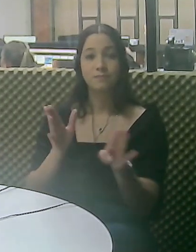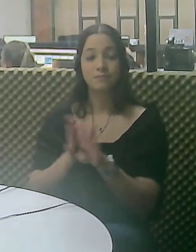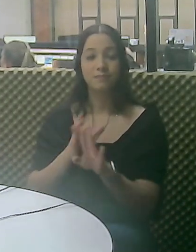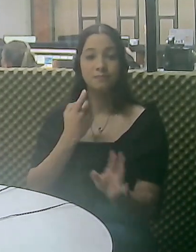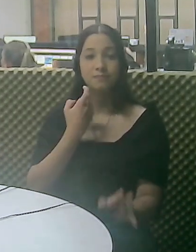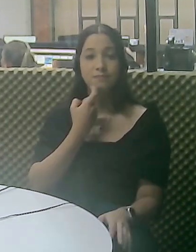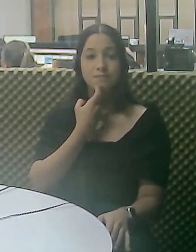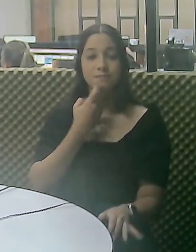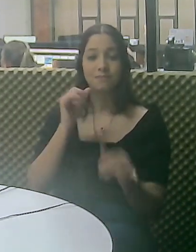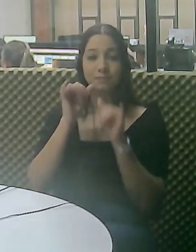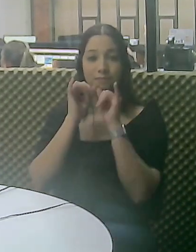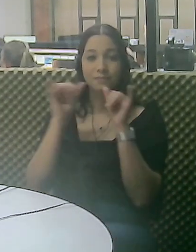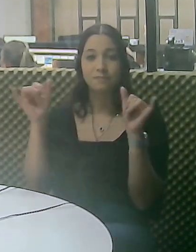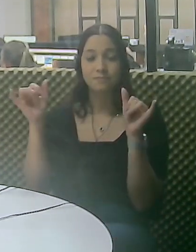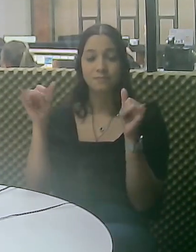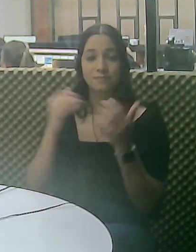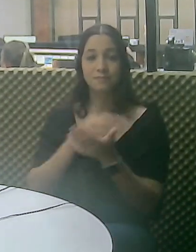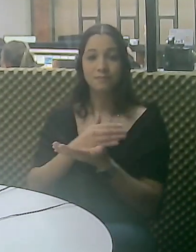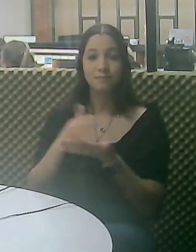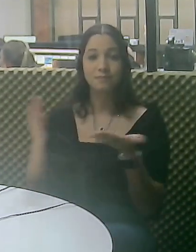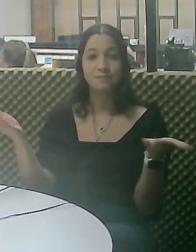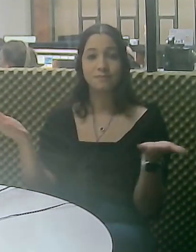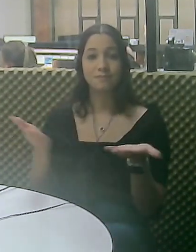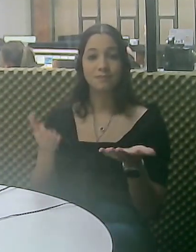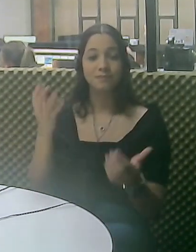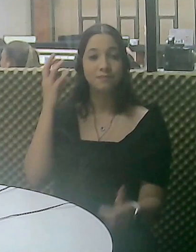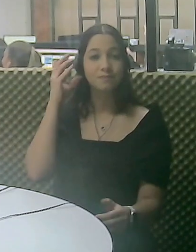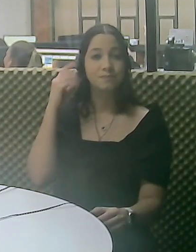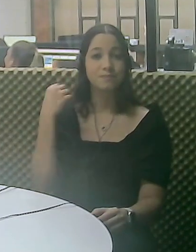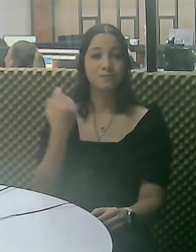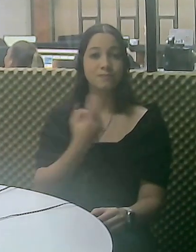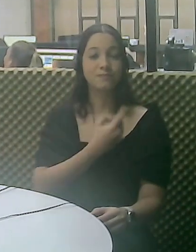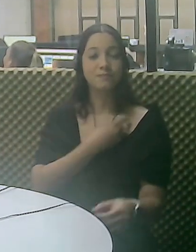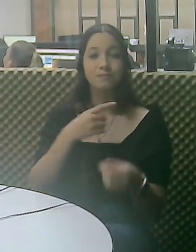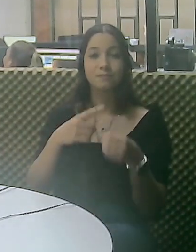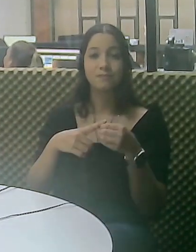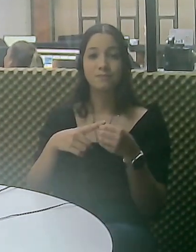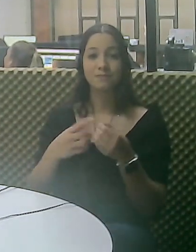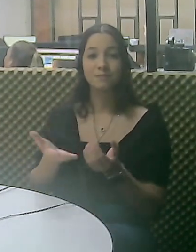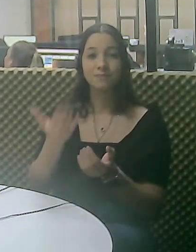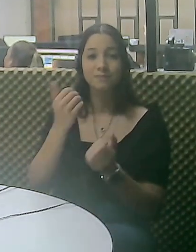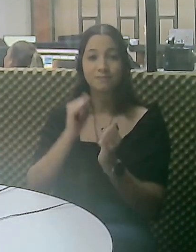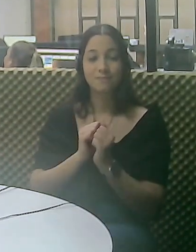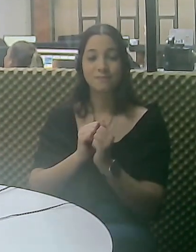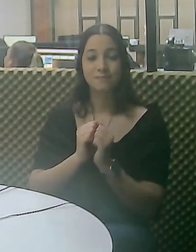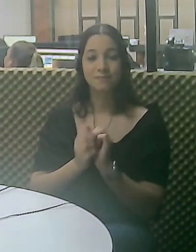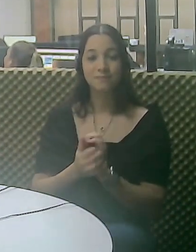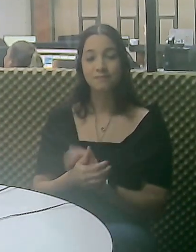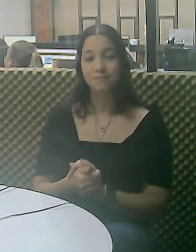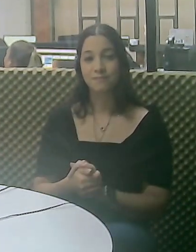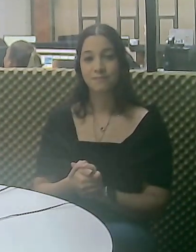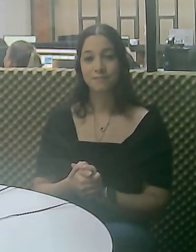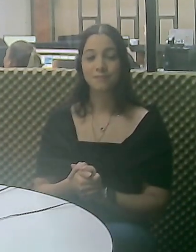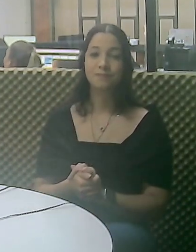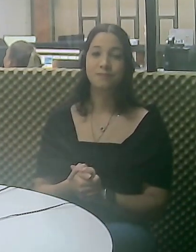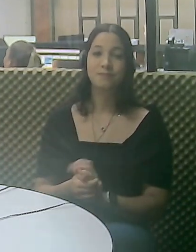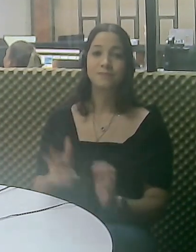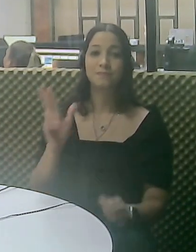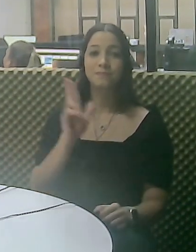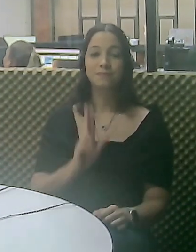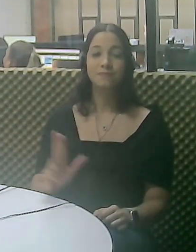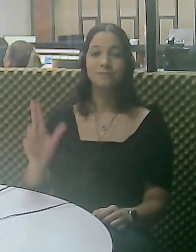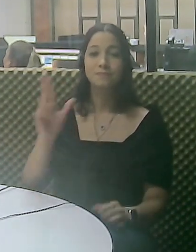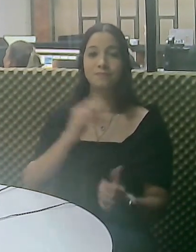remanescentes do Ambulódromo seguem até sexta. Essas e outras notícias a partir de agora na Rádio Nossa